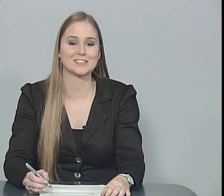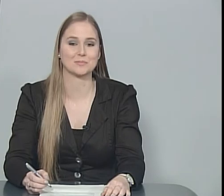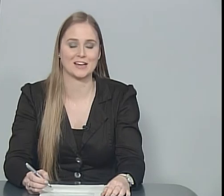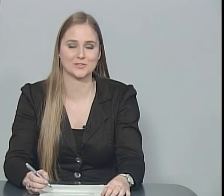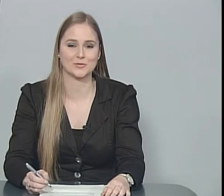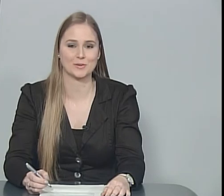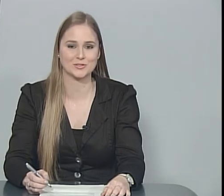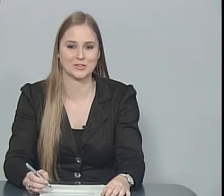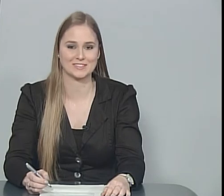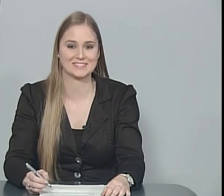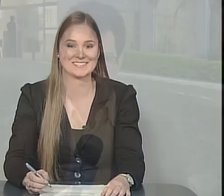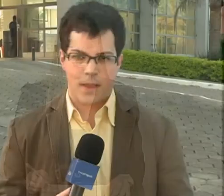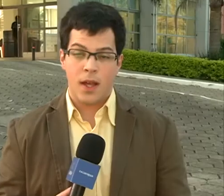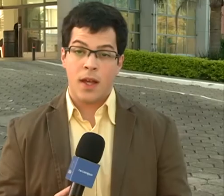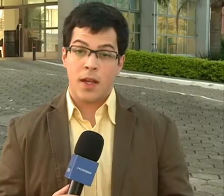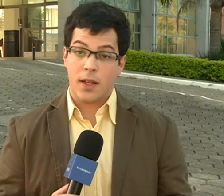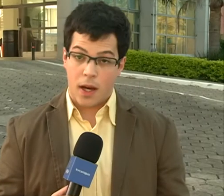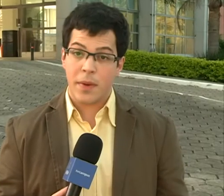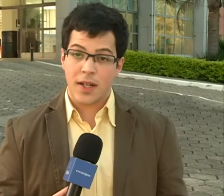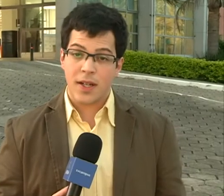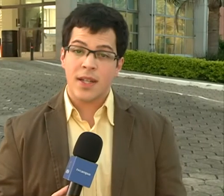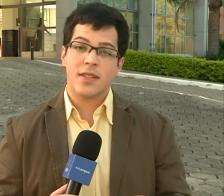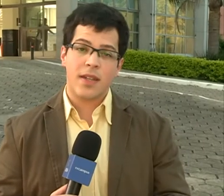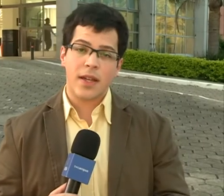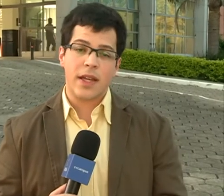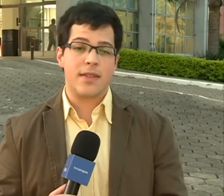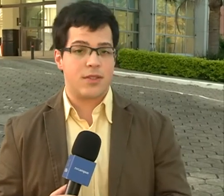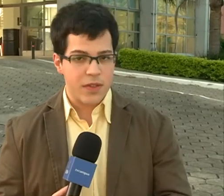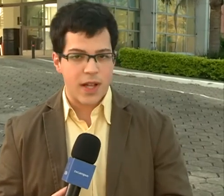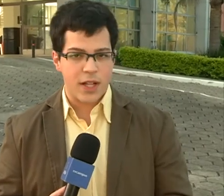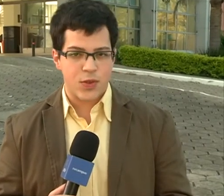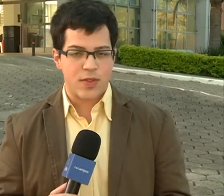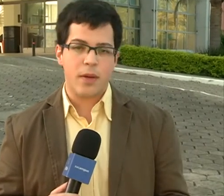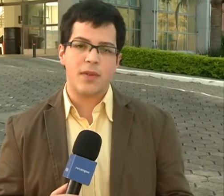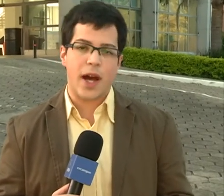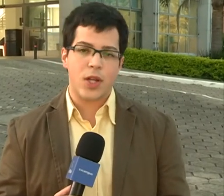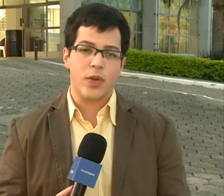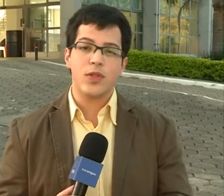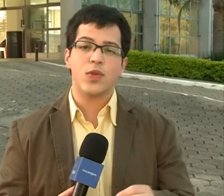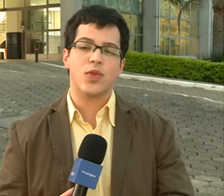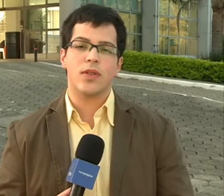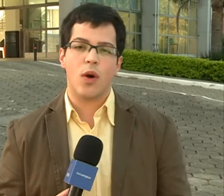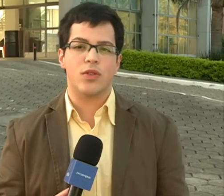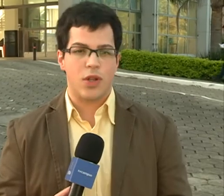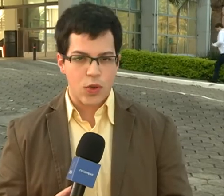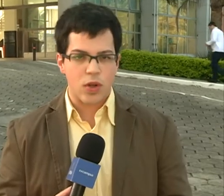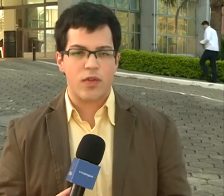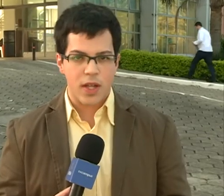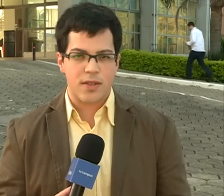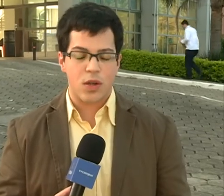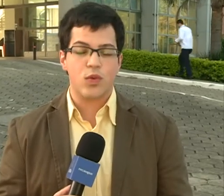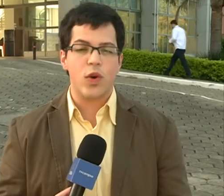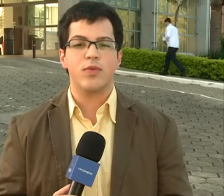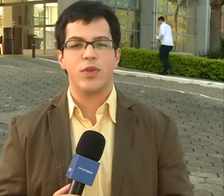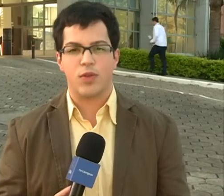mais informações. E amanhã, seguem as atividades do Seminário Institucional de Autoavaliação 2012.